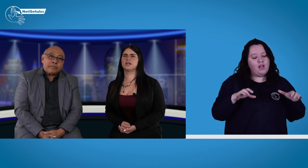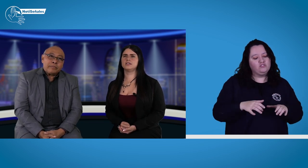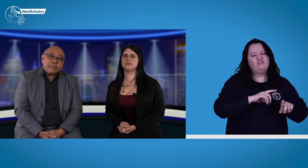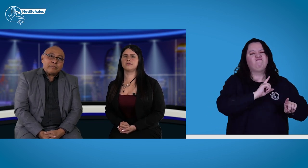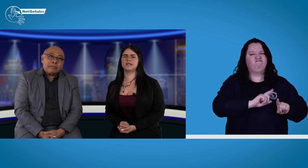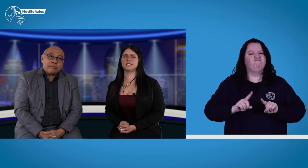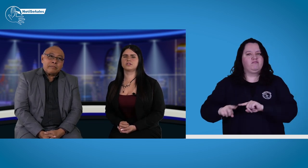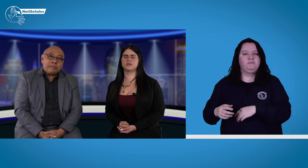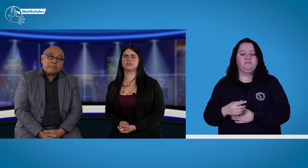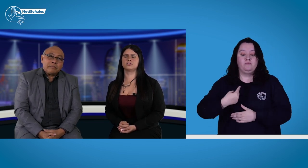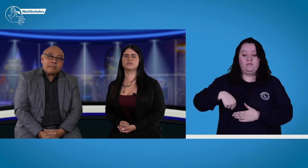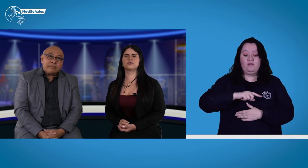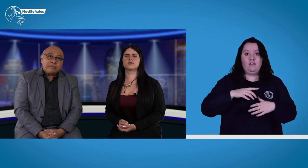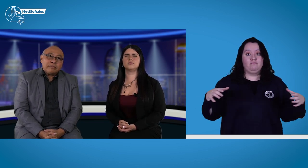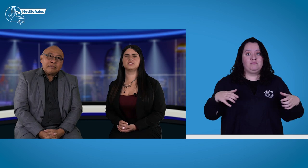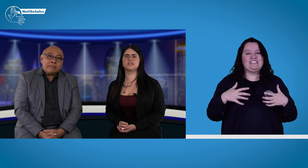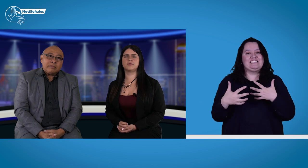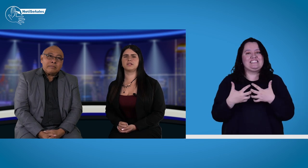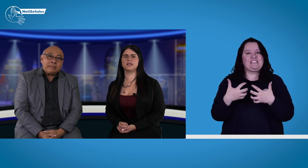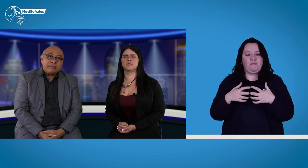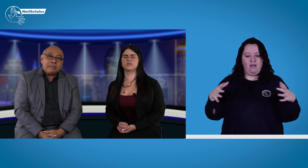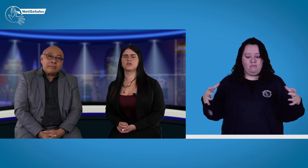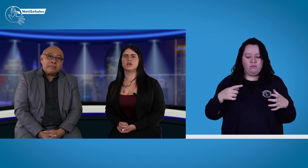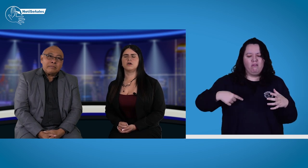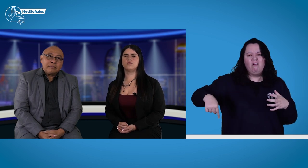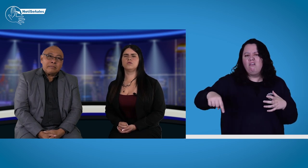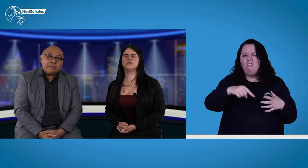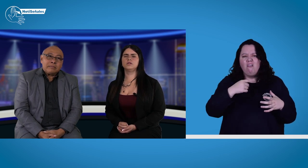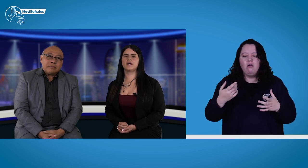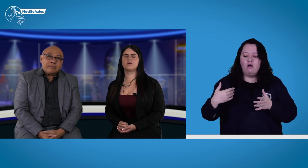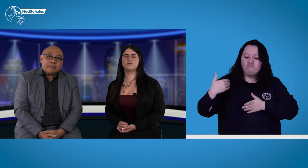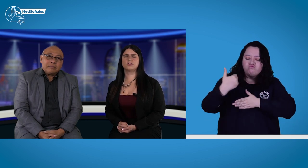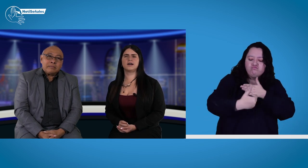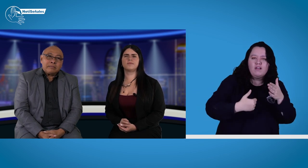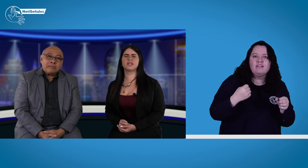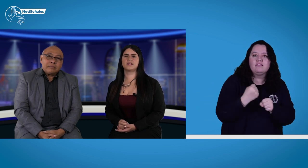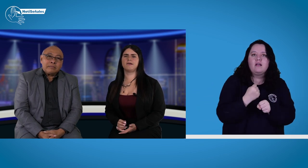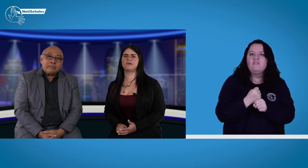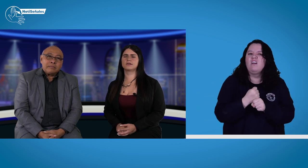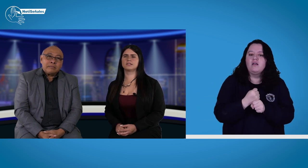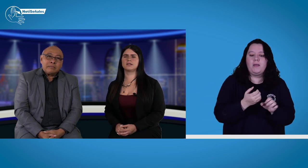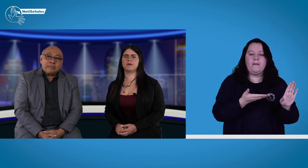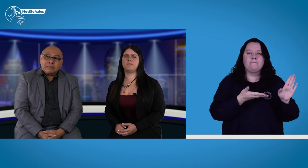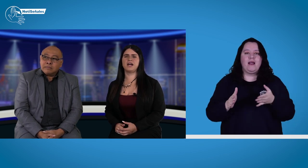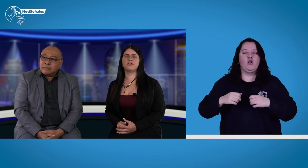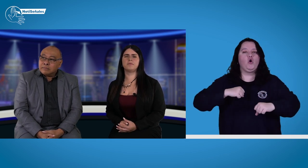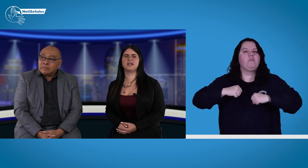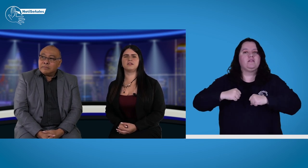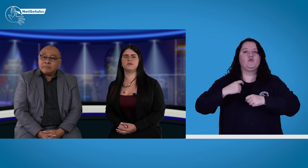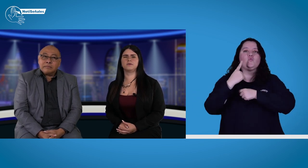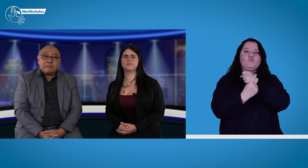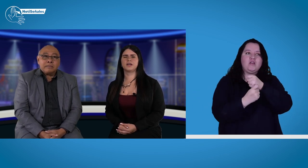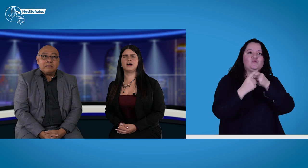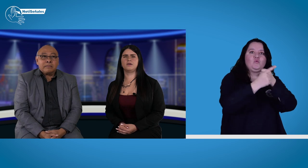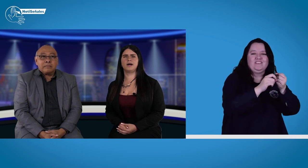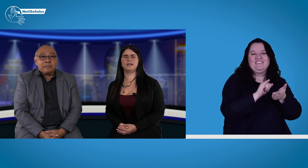realizando varias acciones. Nosotros como sistema tenemos una ruta de trabajo que se llama el plan operativo anual